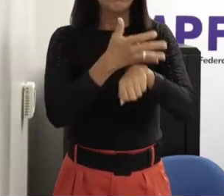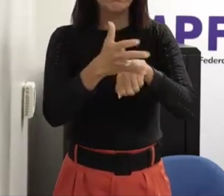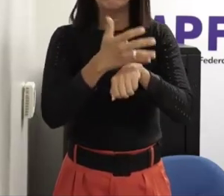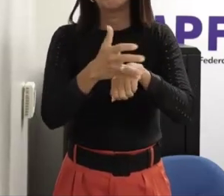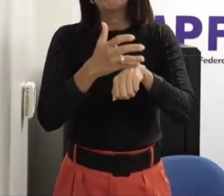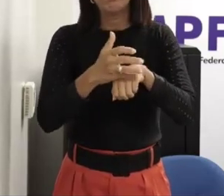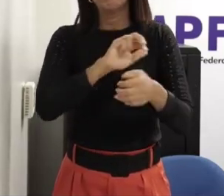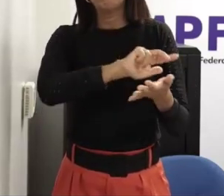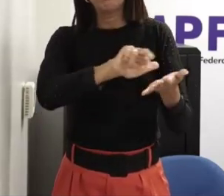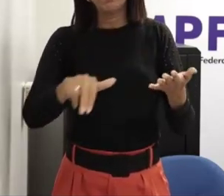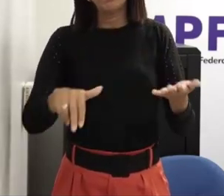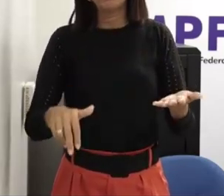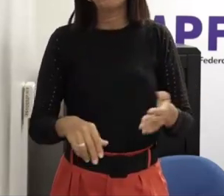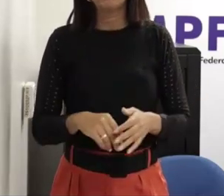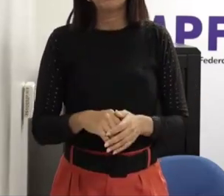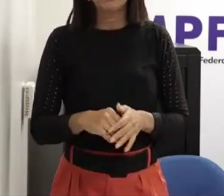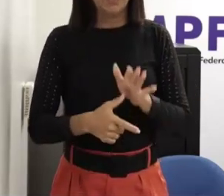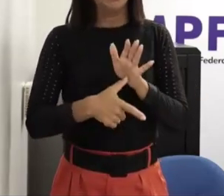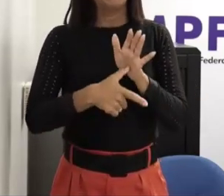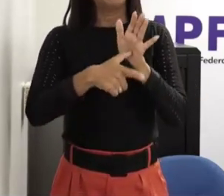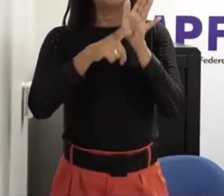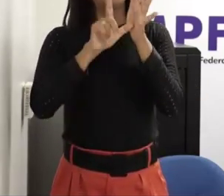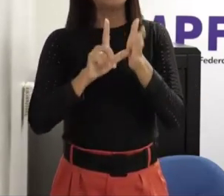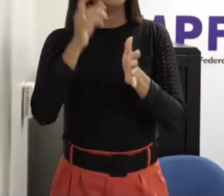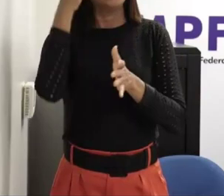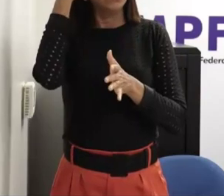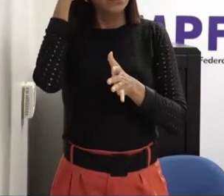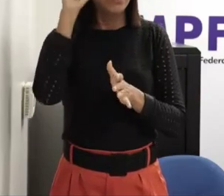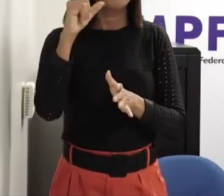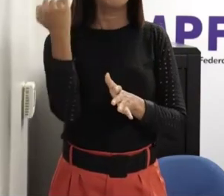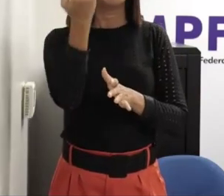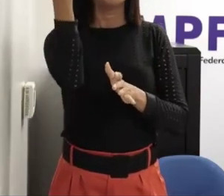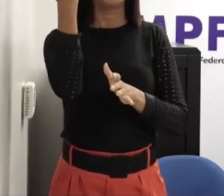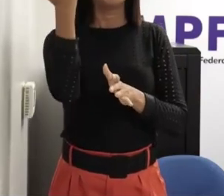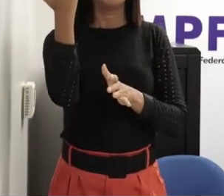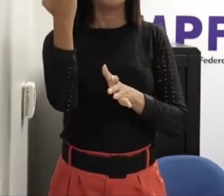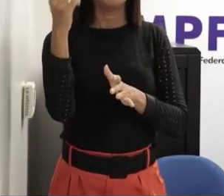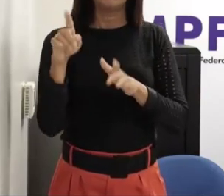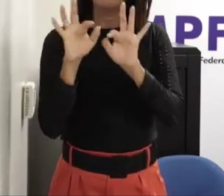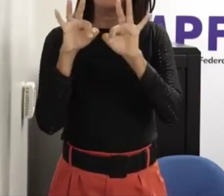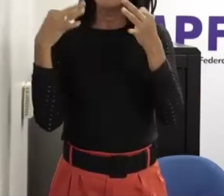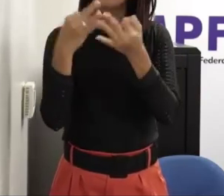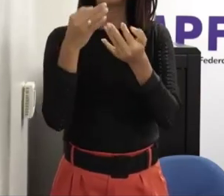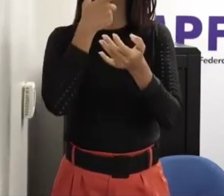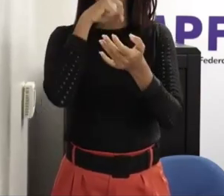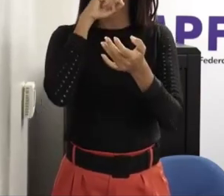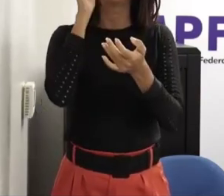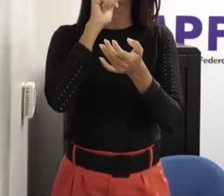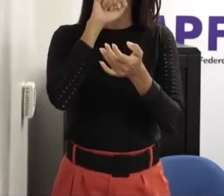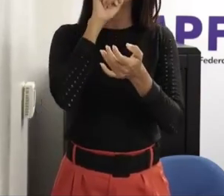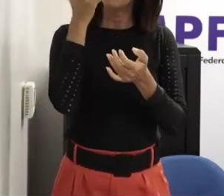mas a gente tem que atuar tanto na prevenção que na educação dos pais e das crianças